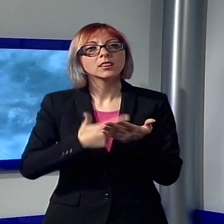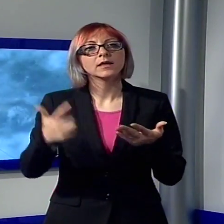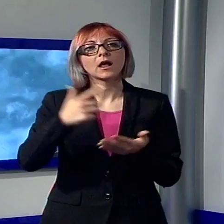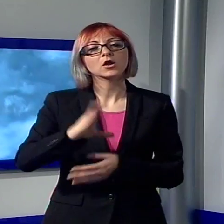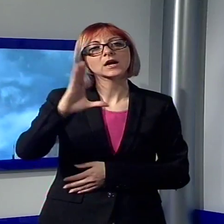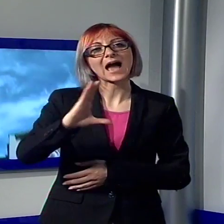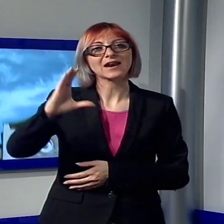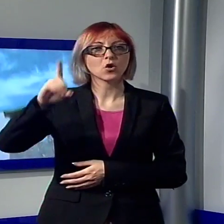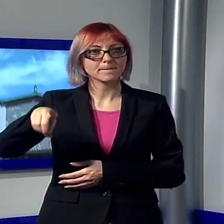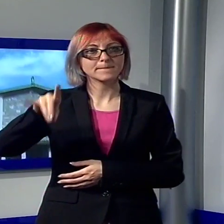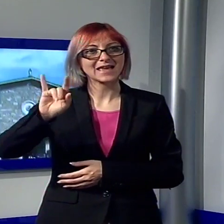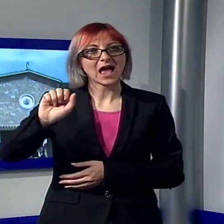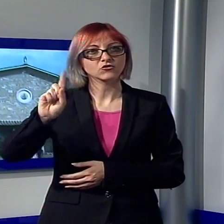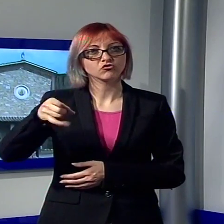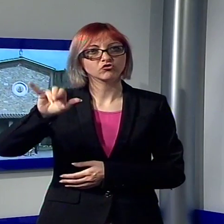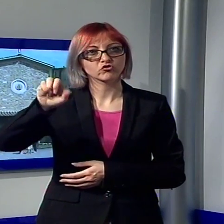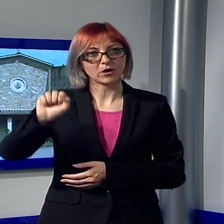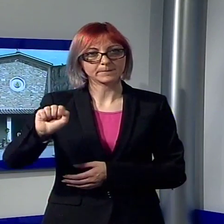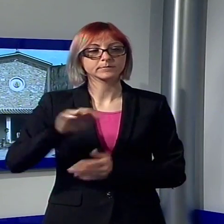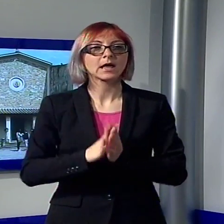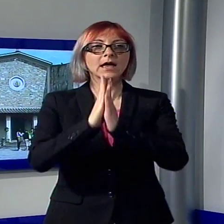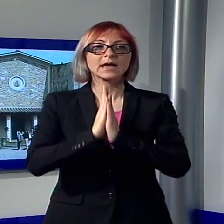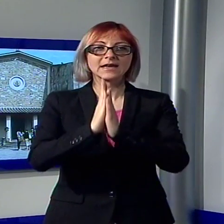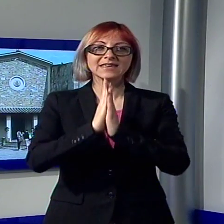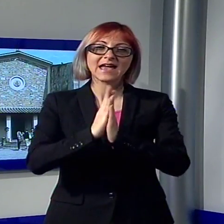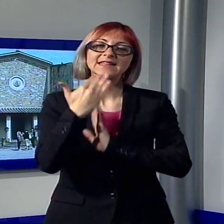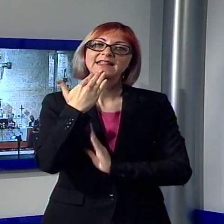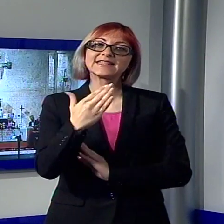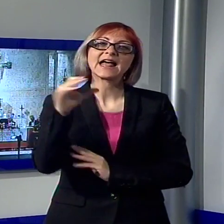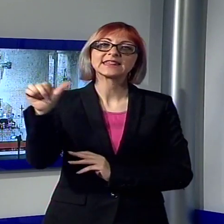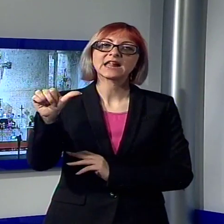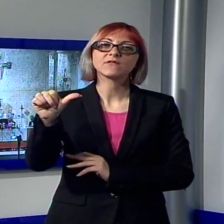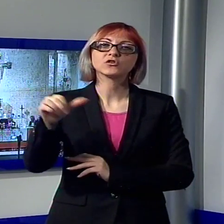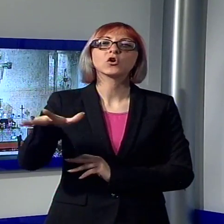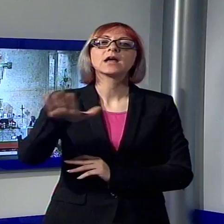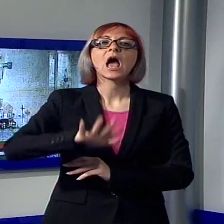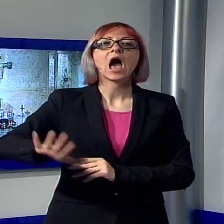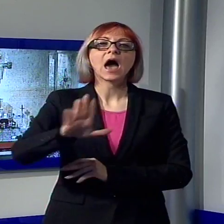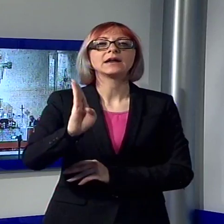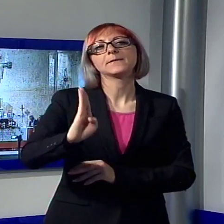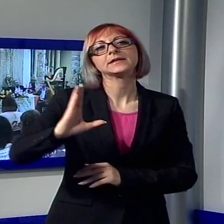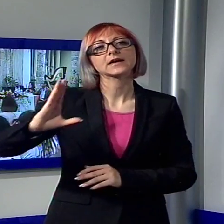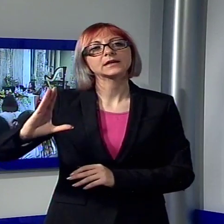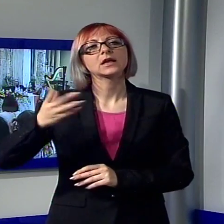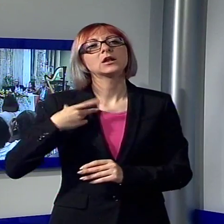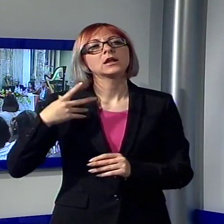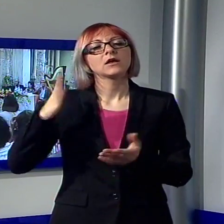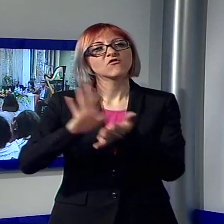È stata la splendida Abbadia Romanica di San Salvatore di Badia di Cantignano ad ospitare la cerimonia di premiazione dei